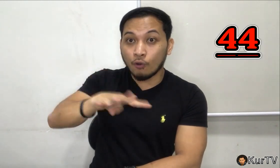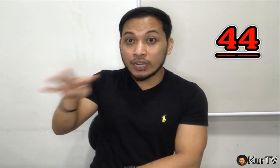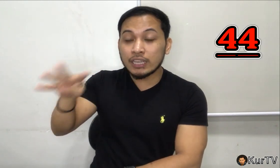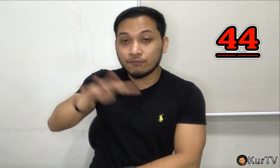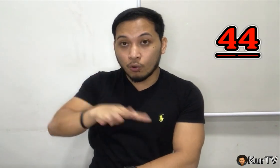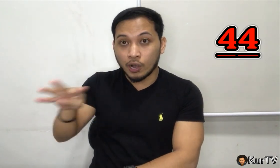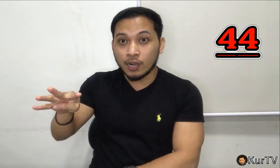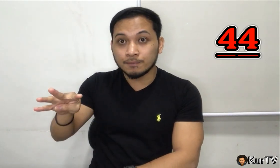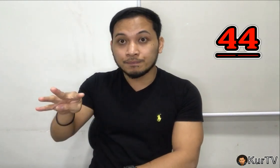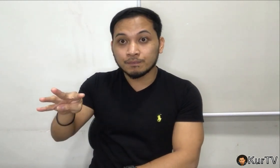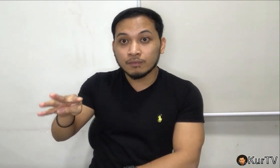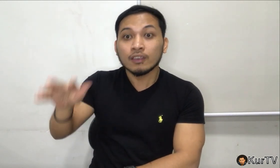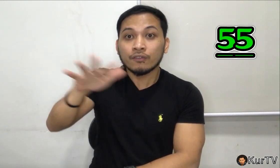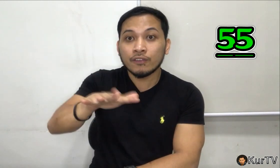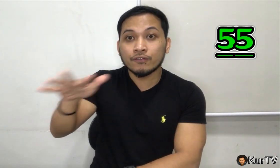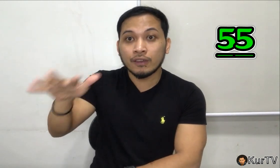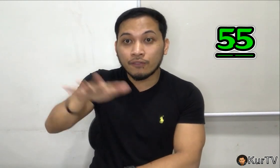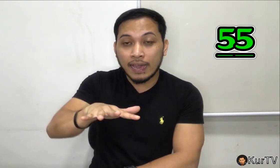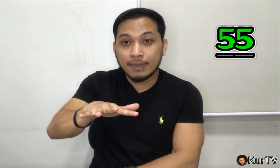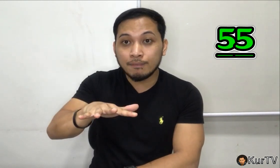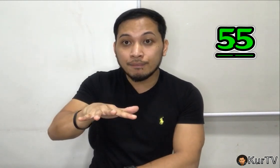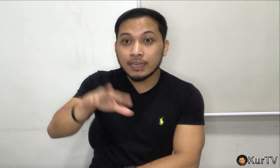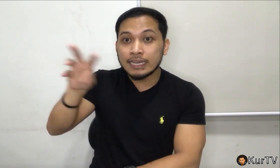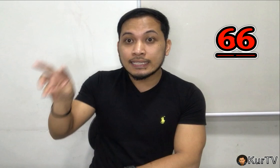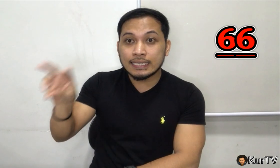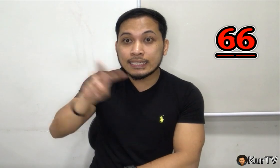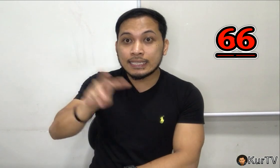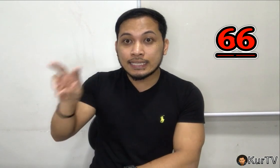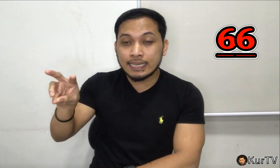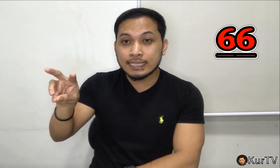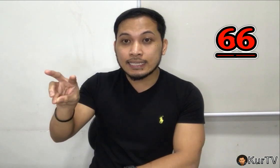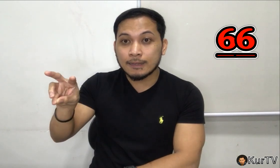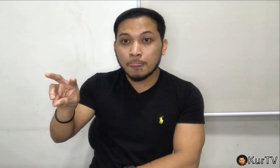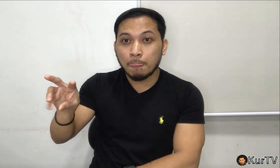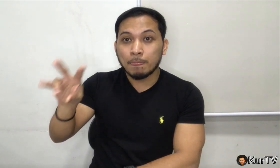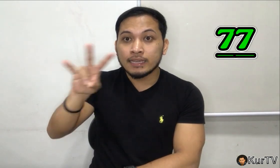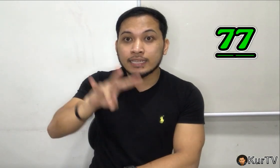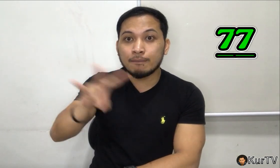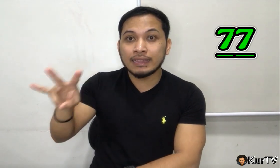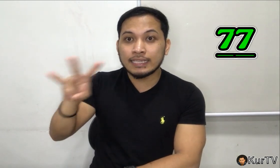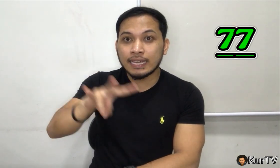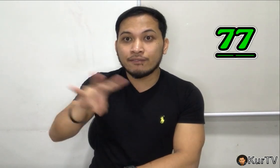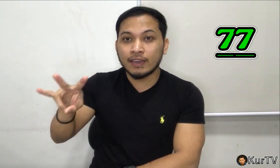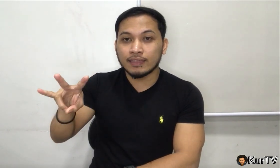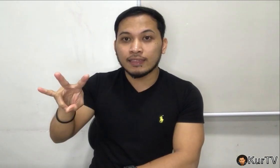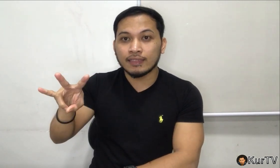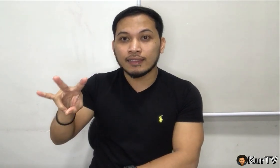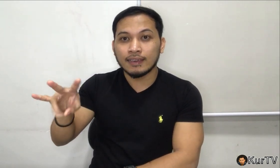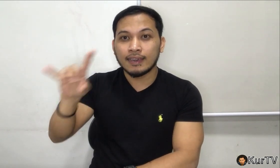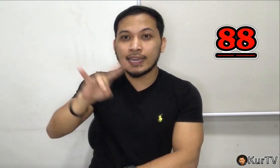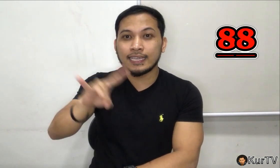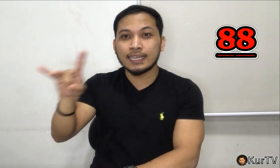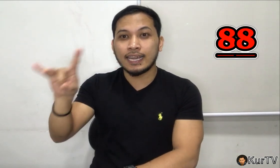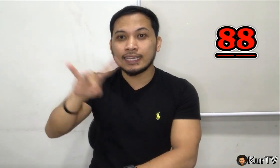44, 55, 55, 77, 88,